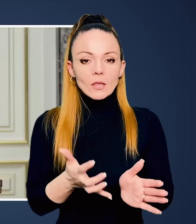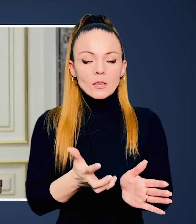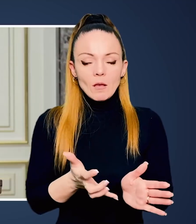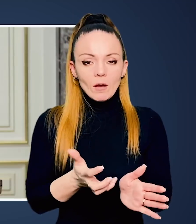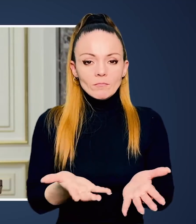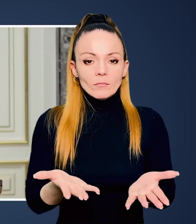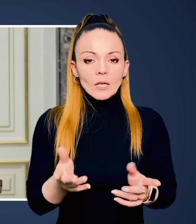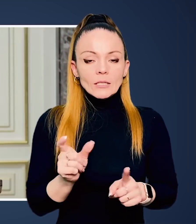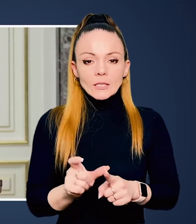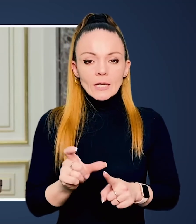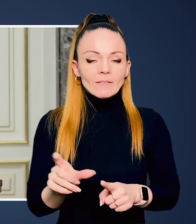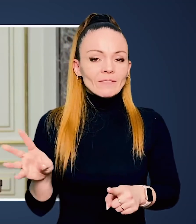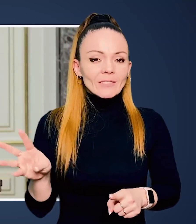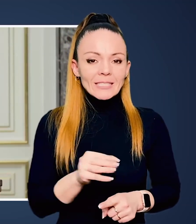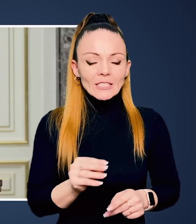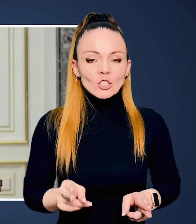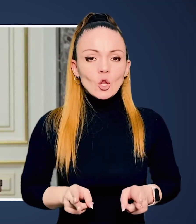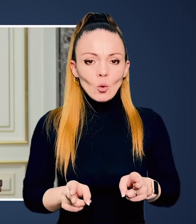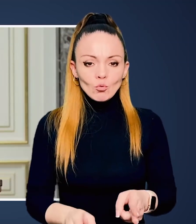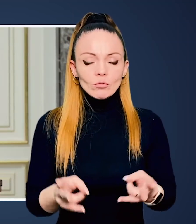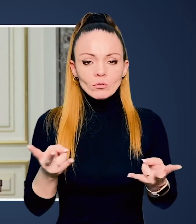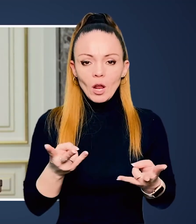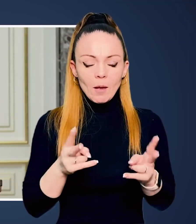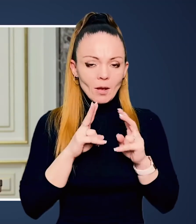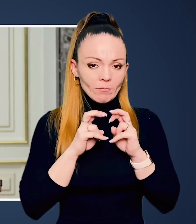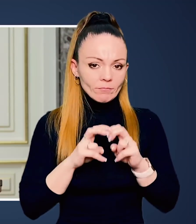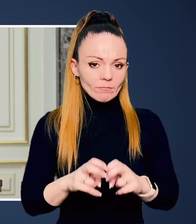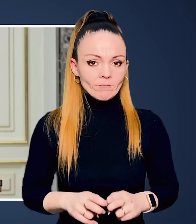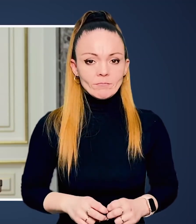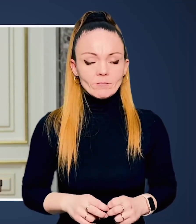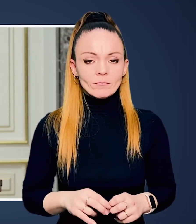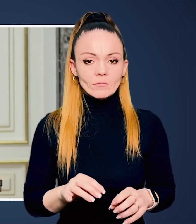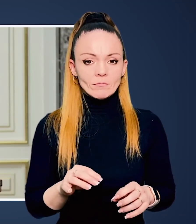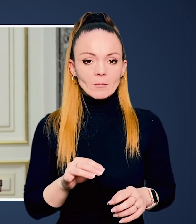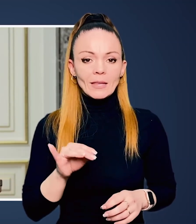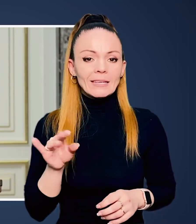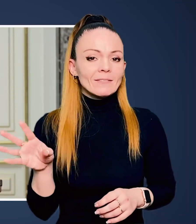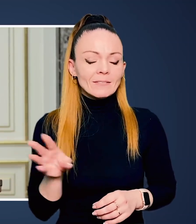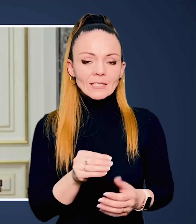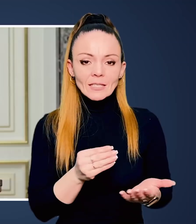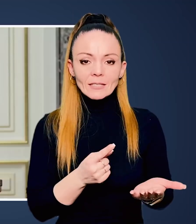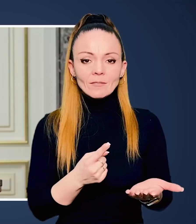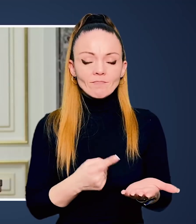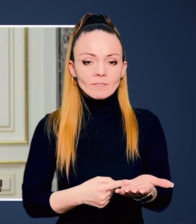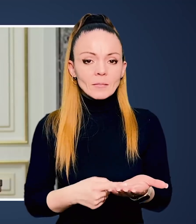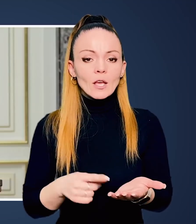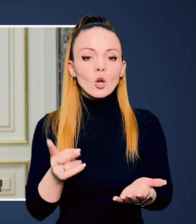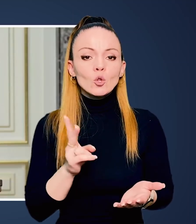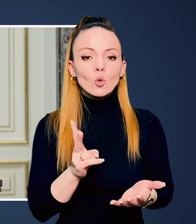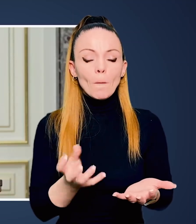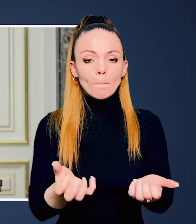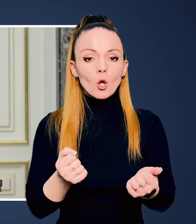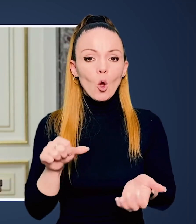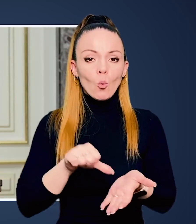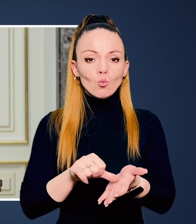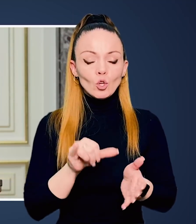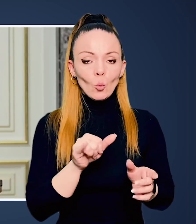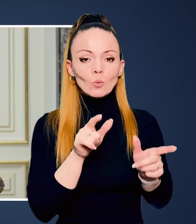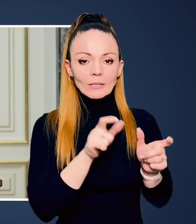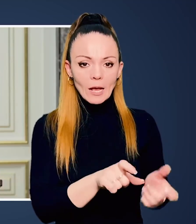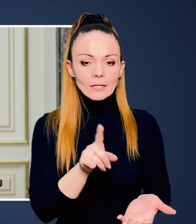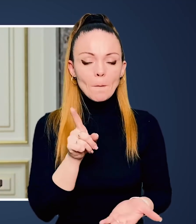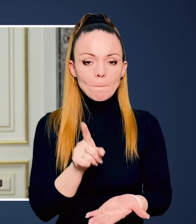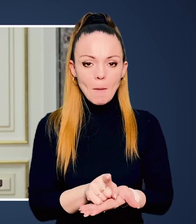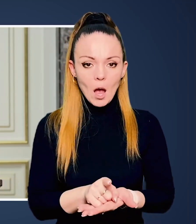Просто мені бракне слів. Усі ці злочини треба як слід розслідувати. І всі ті, хто